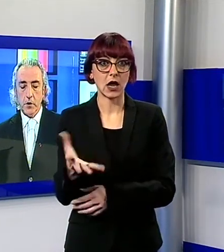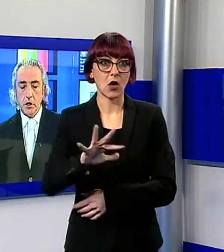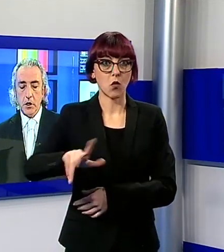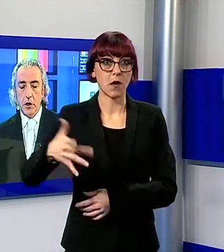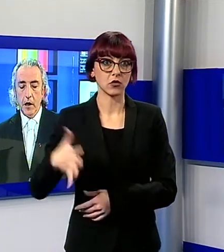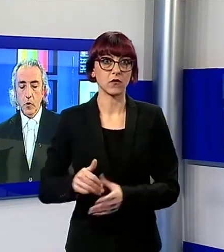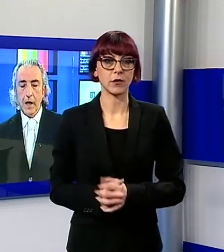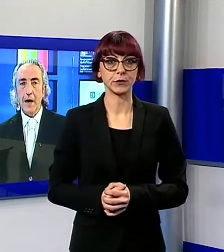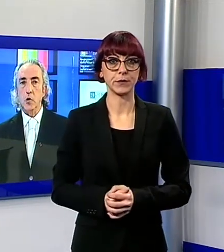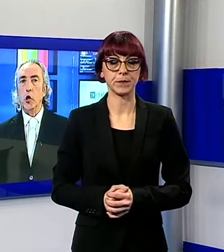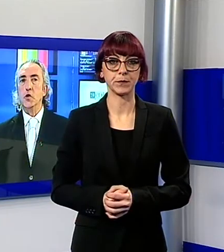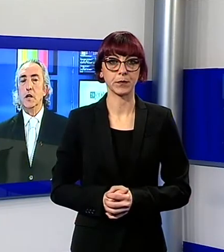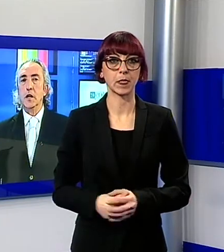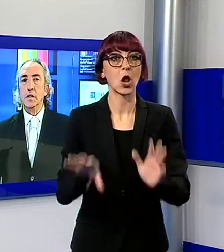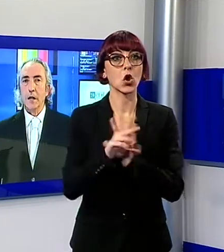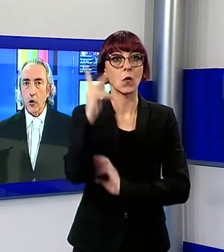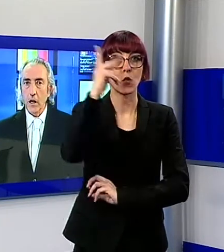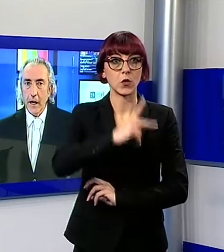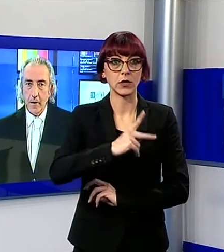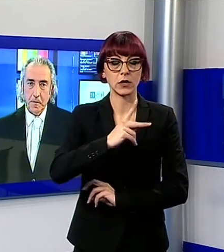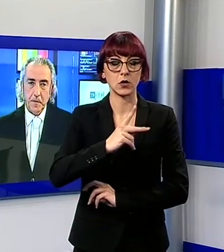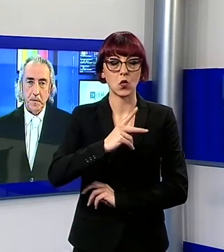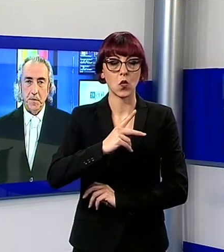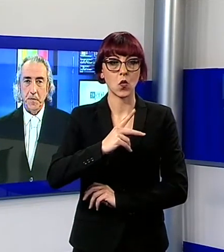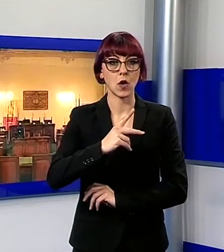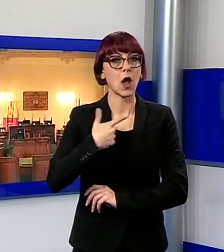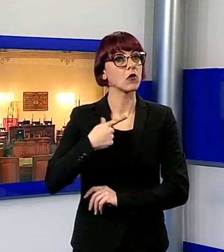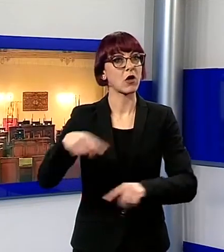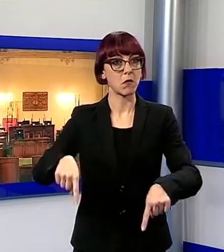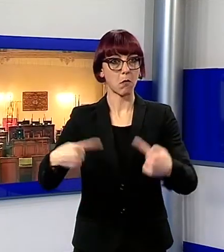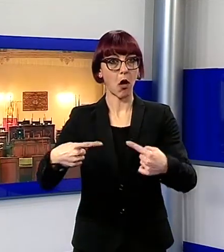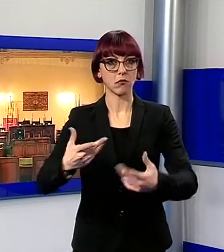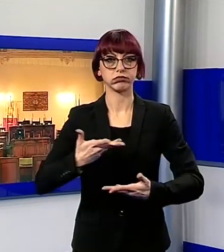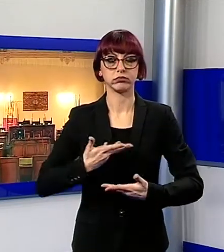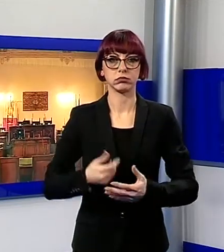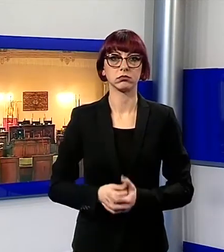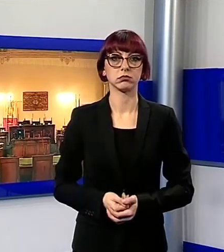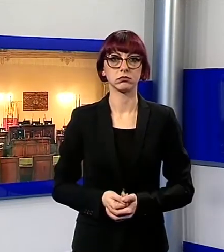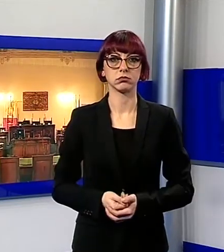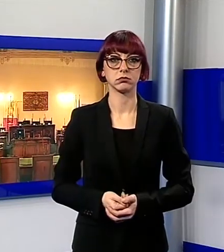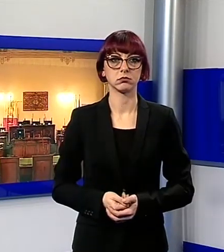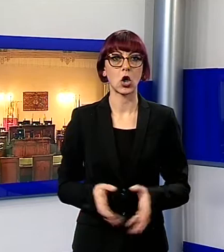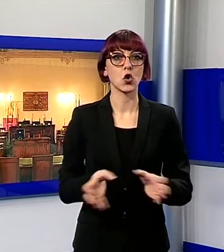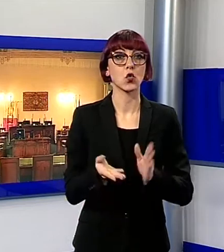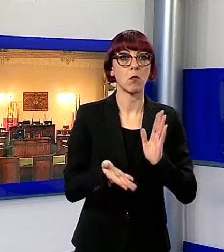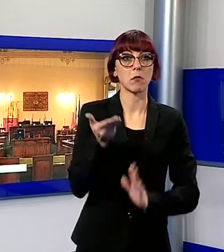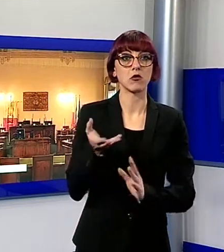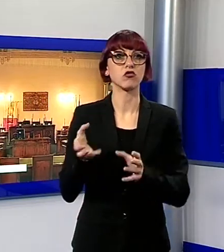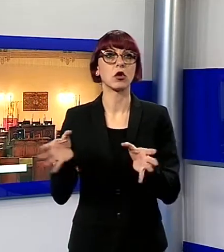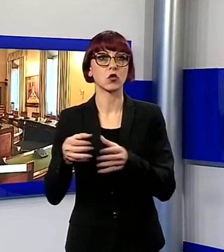opposizione a Lucca sui consigli straordinari. È scontro tra maggioranza e opposizione in Consiglio Comunale